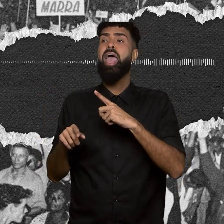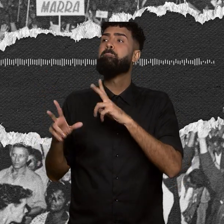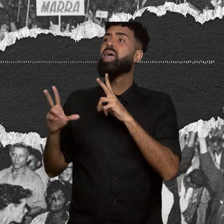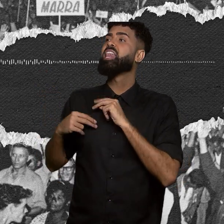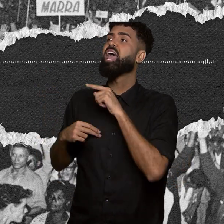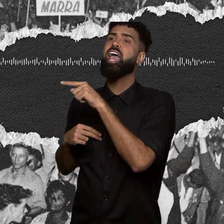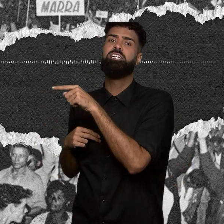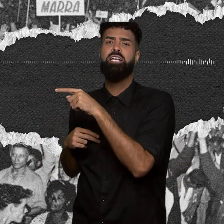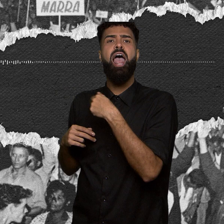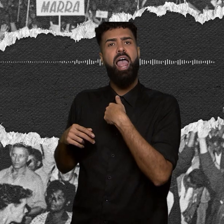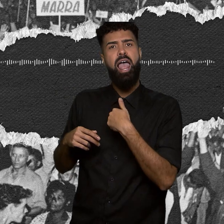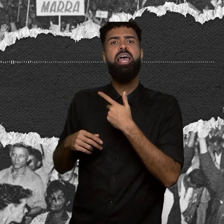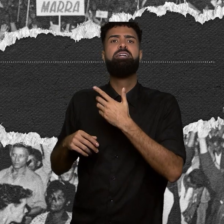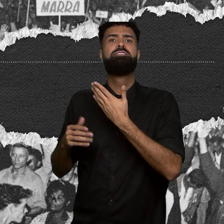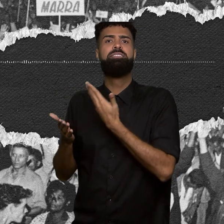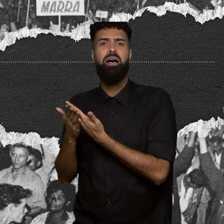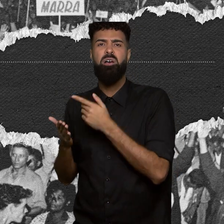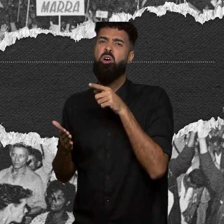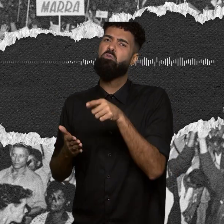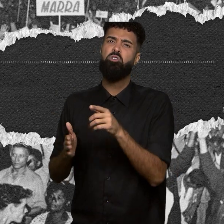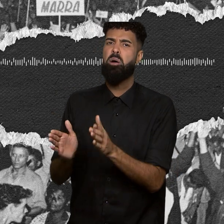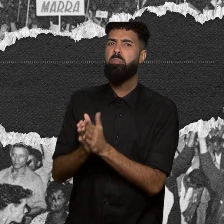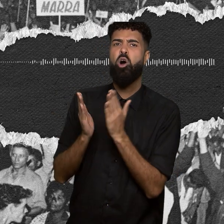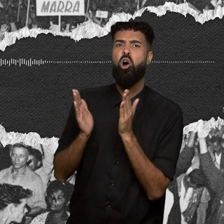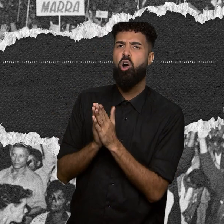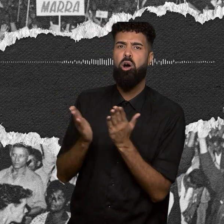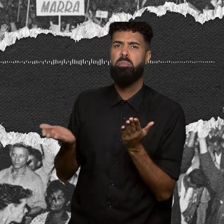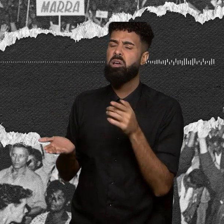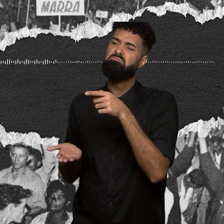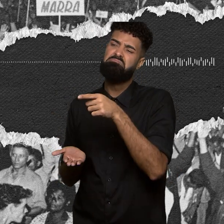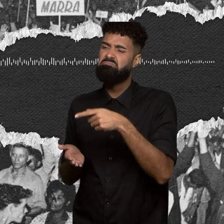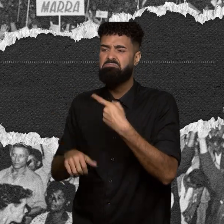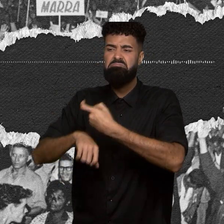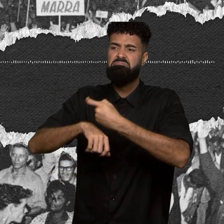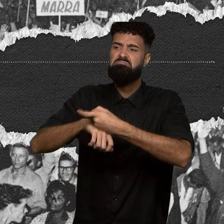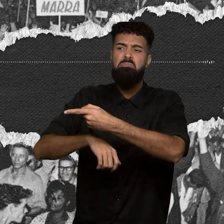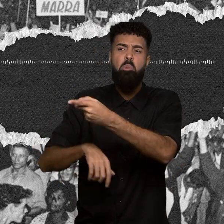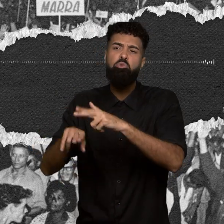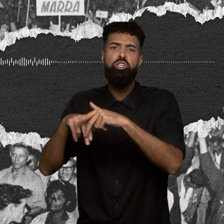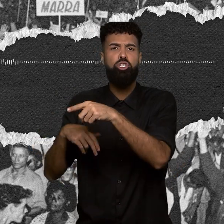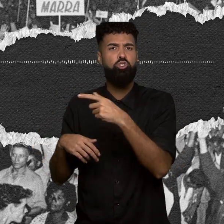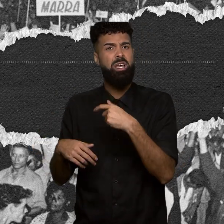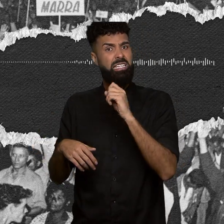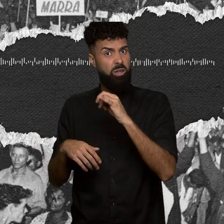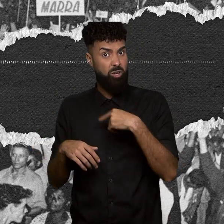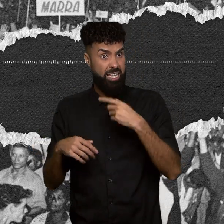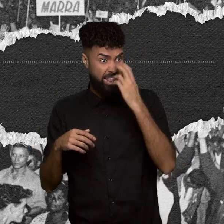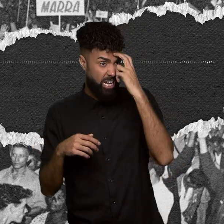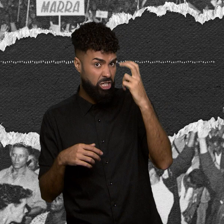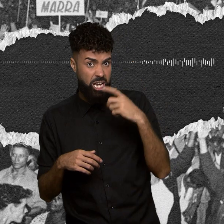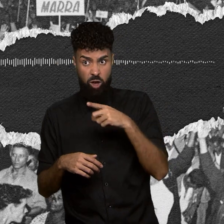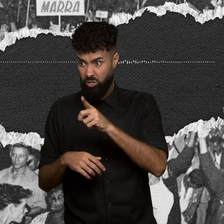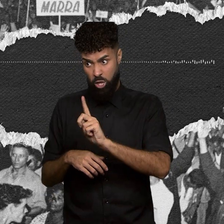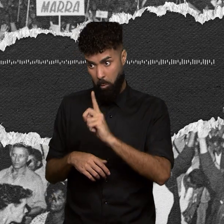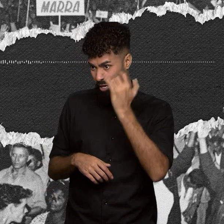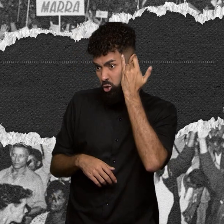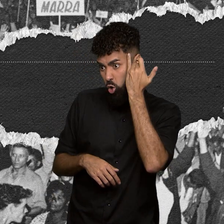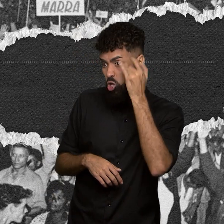mentalidade meritocrática. Você é pobre porque você é besta, porque você é preguiçoso. Enquanto que